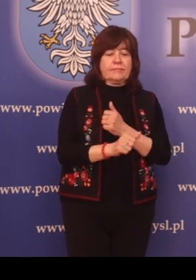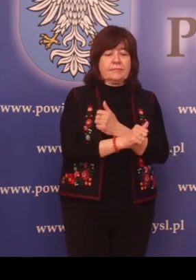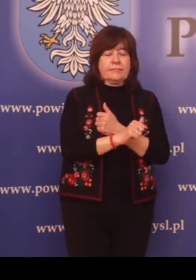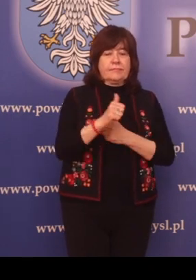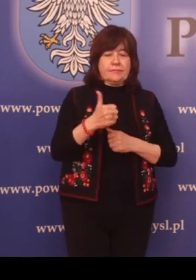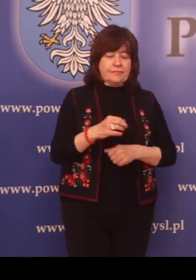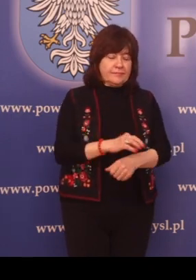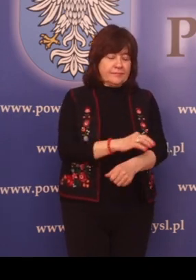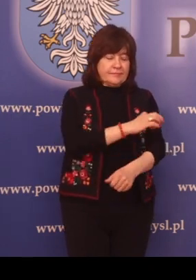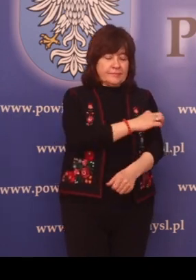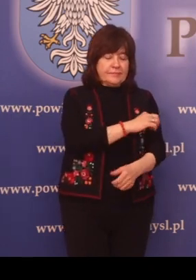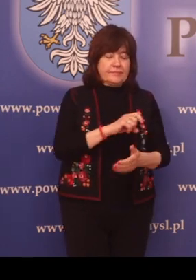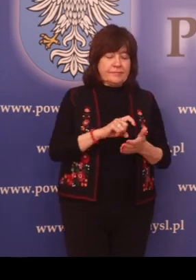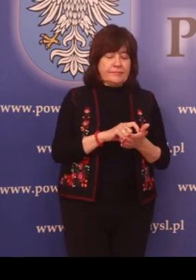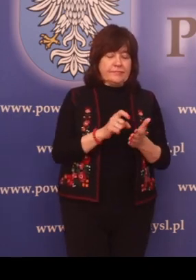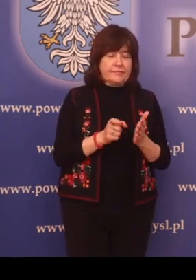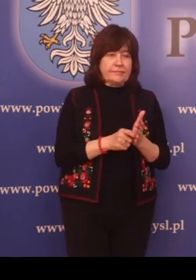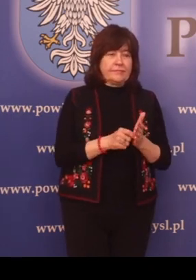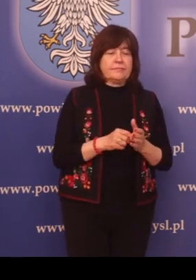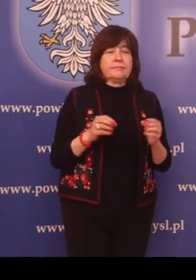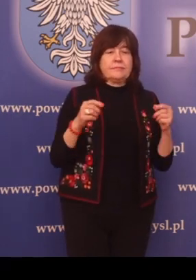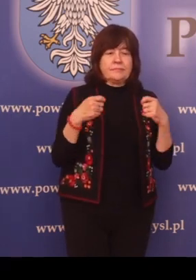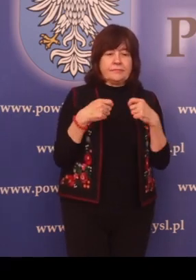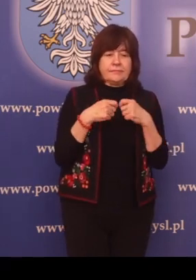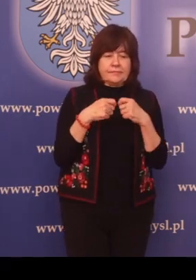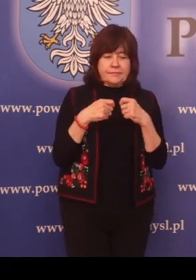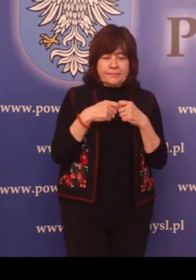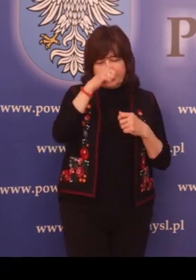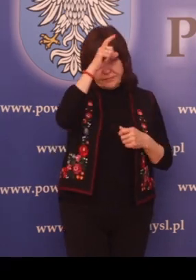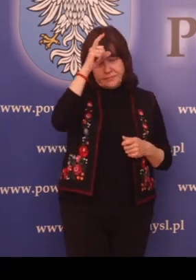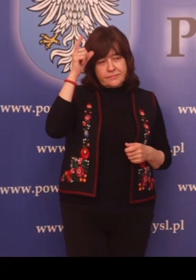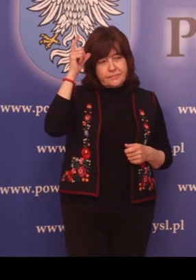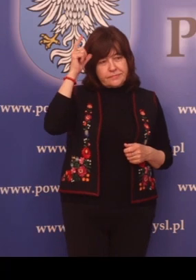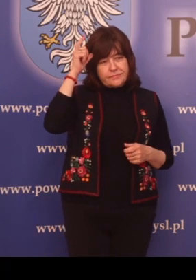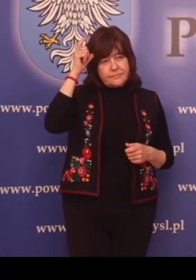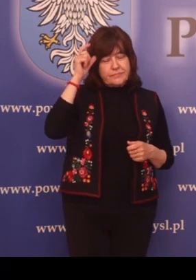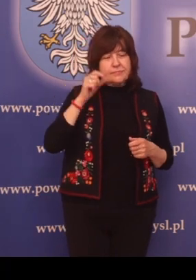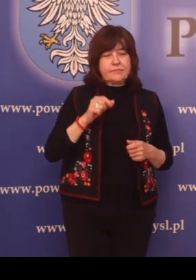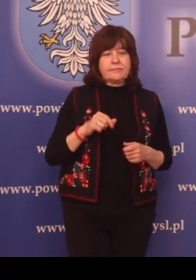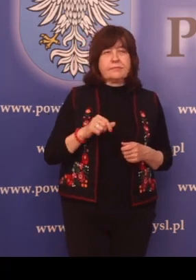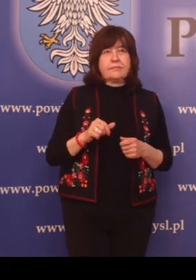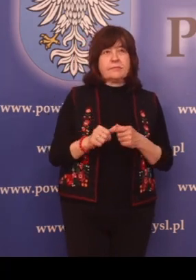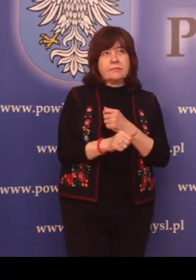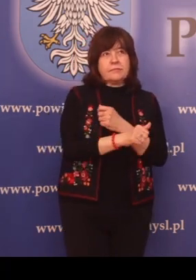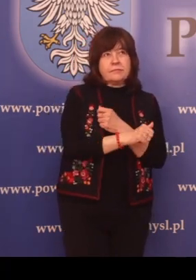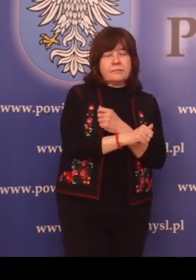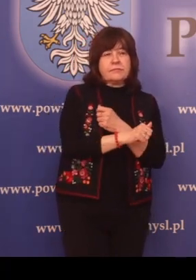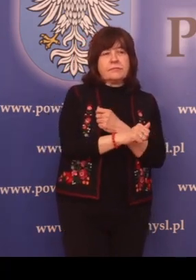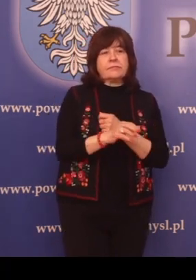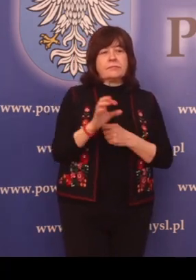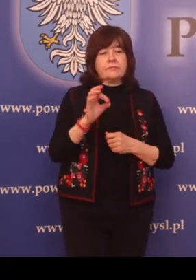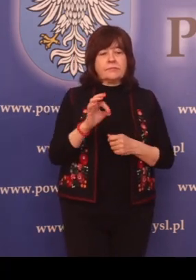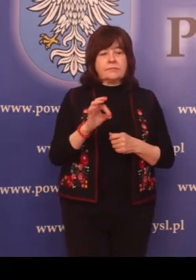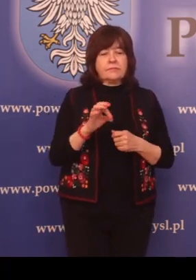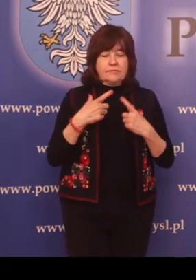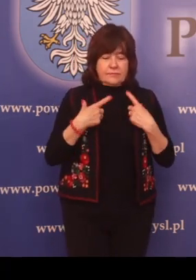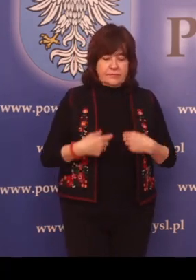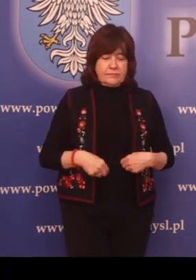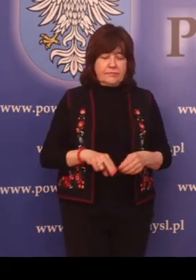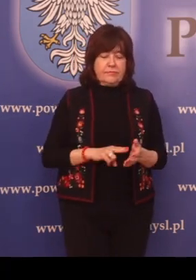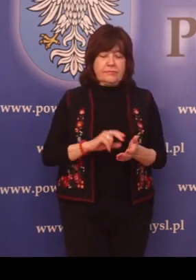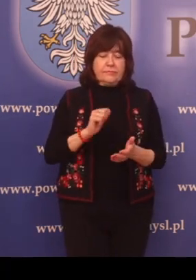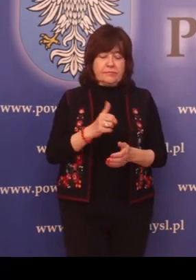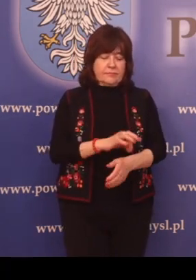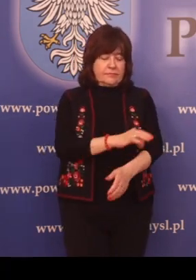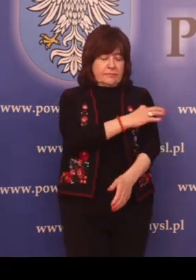km2. Gęstość zaludnienia wynosi 60 osób na kilometr kwadratowy.